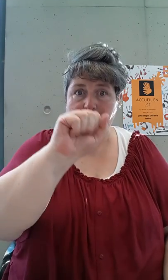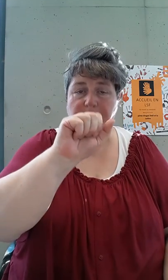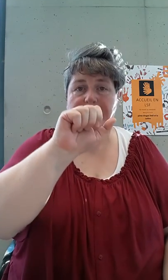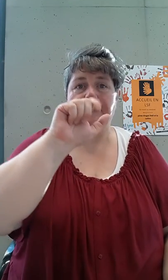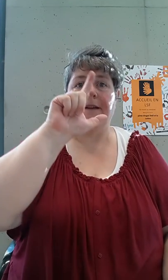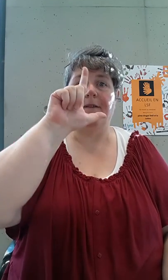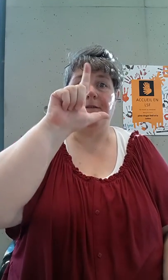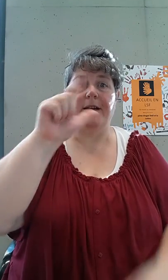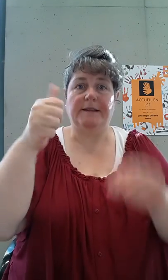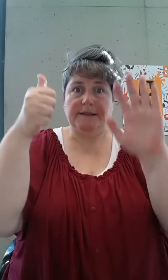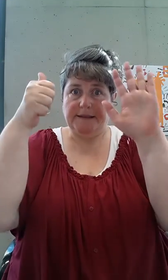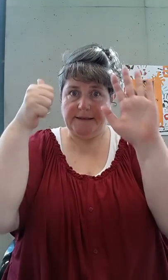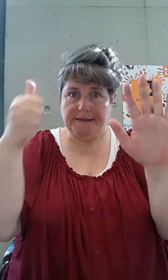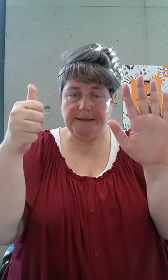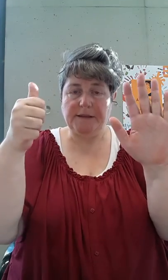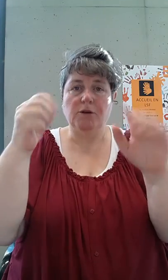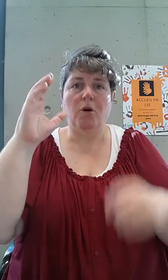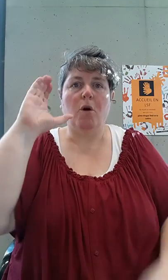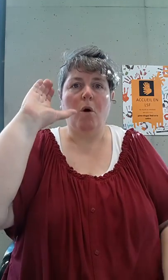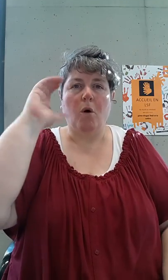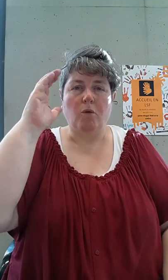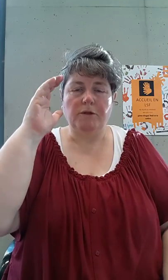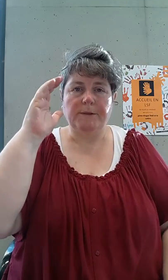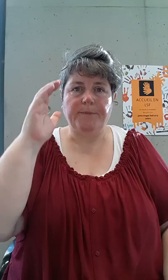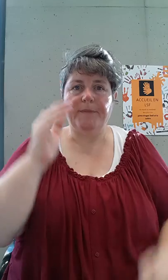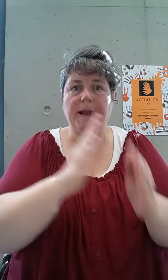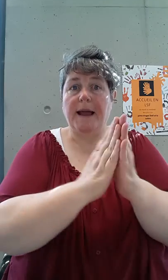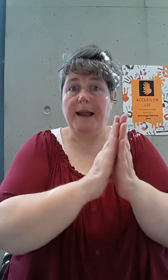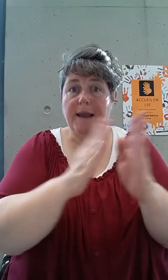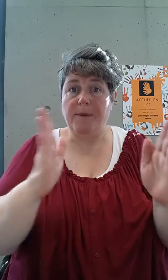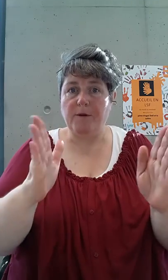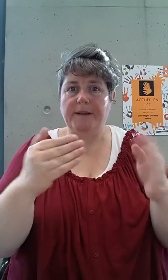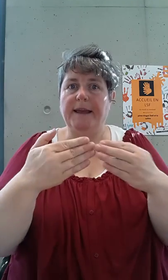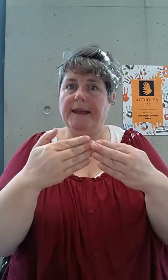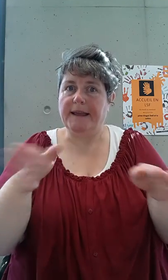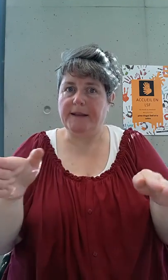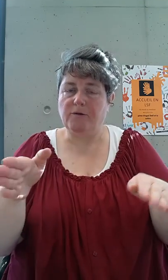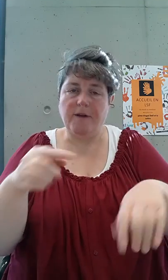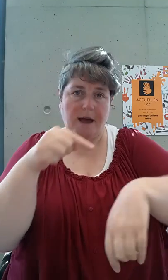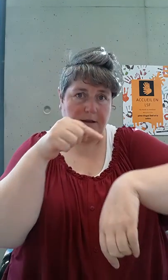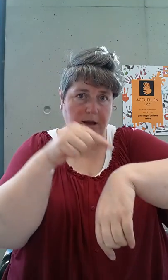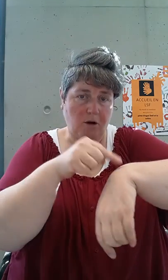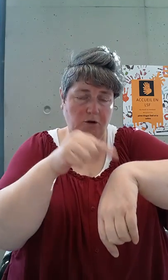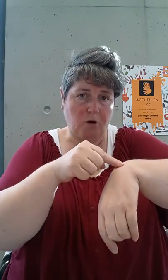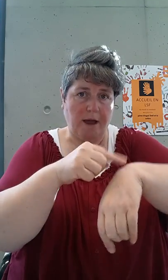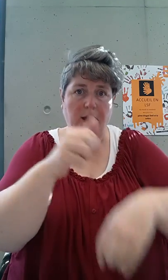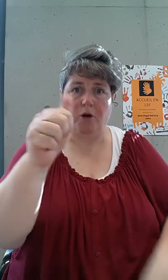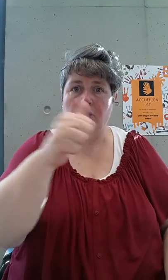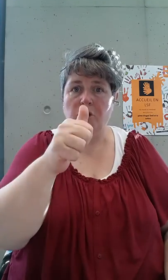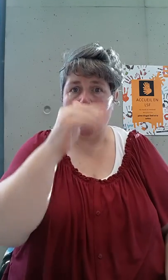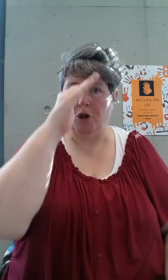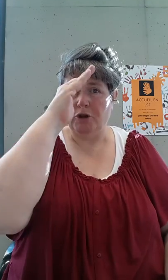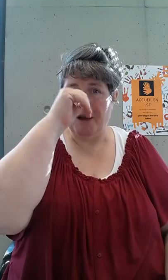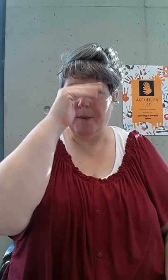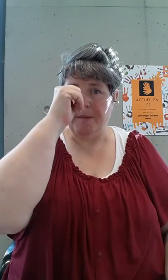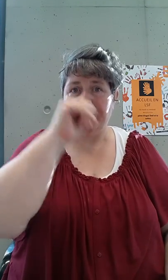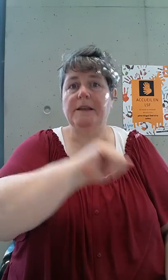samedi Passe 6 août La bibliothèque est ouverte En soirée Une heure De l'après-midi